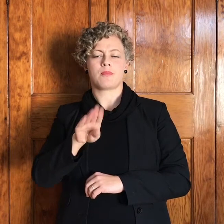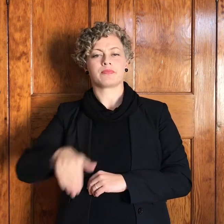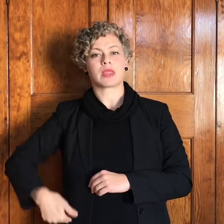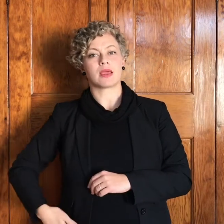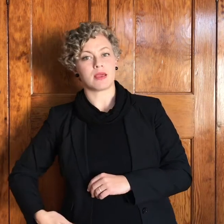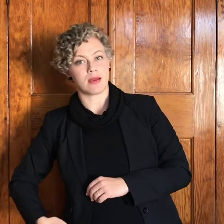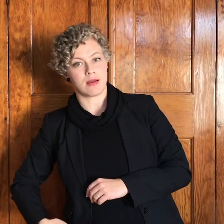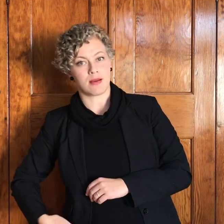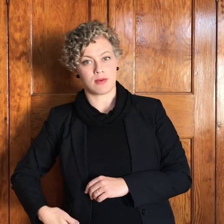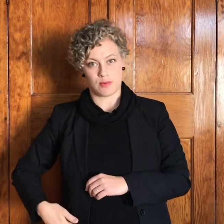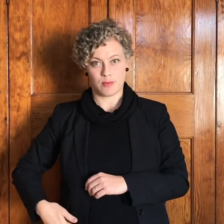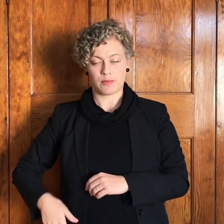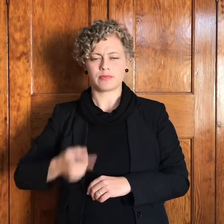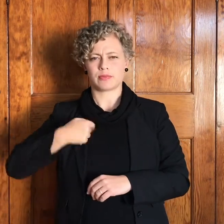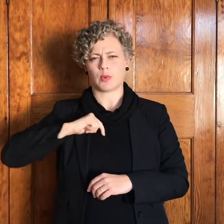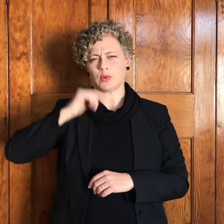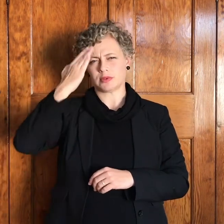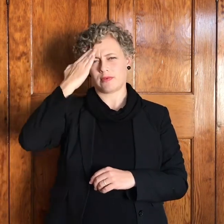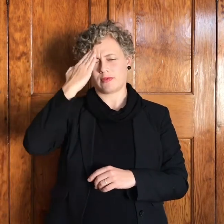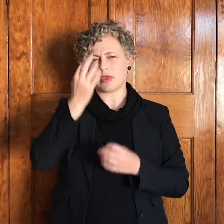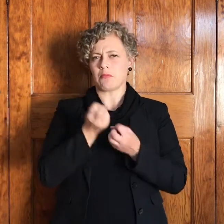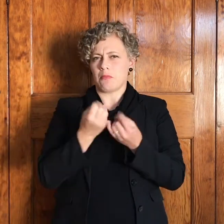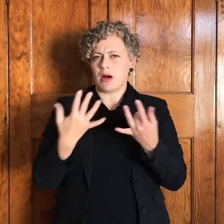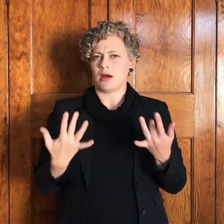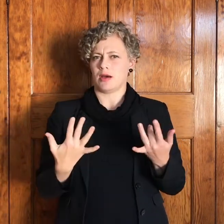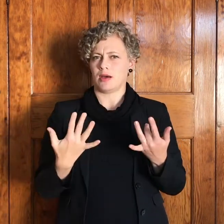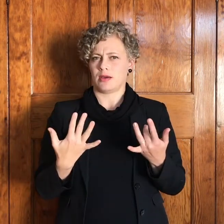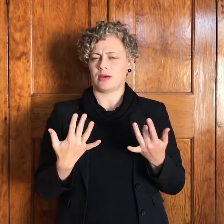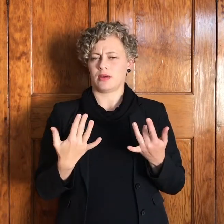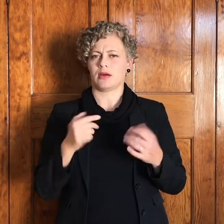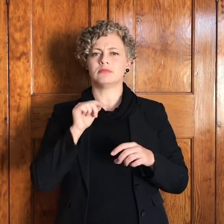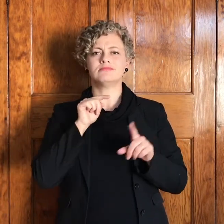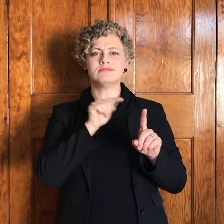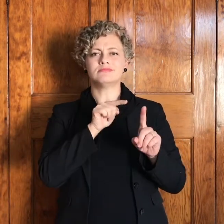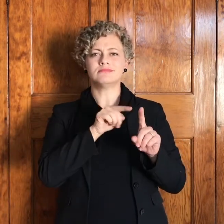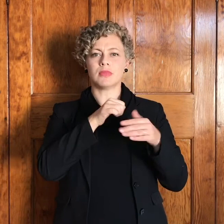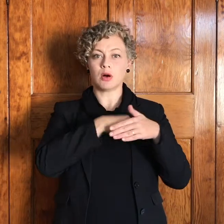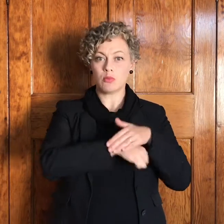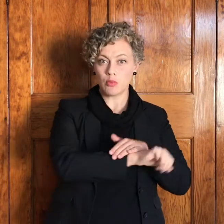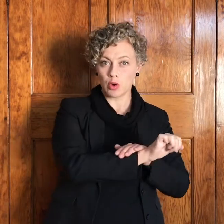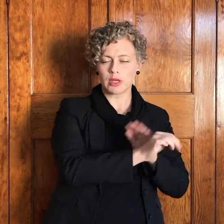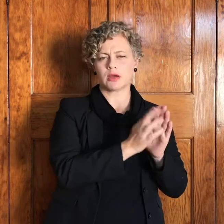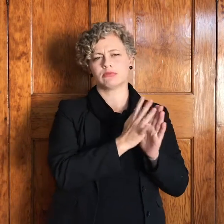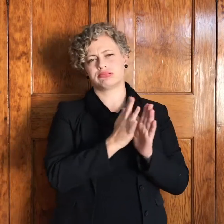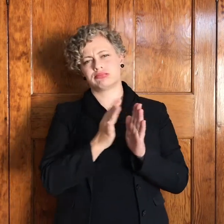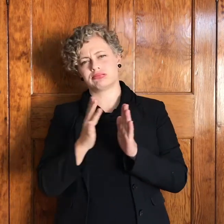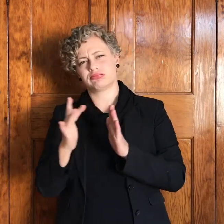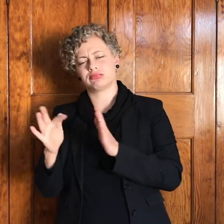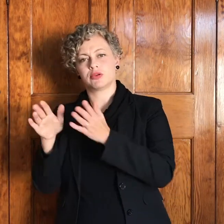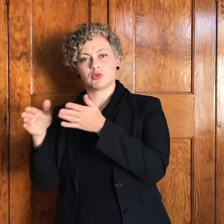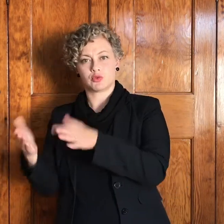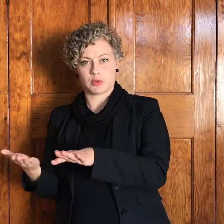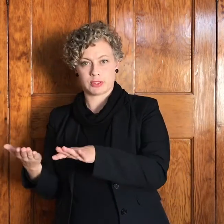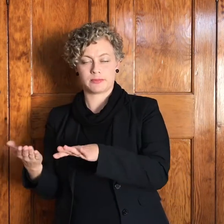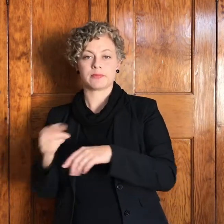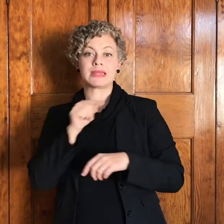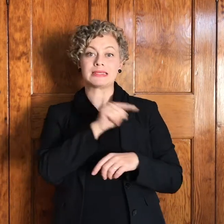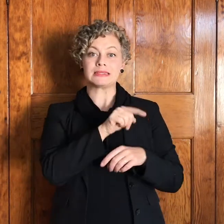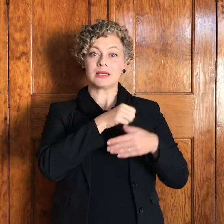begint sy by sy geboorte, en het eindig by sy dood. Sy geboorte, hy was een van die tweeling, en hy is tweede geboore,